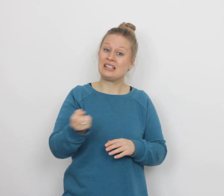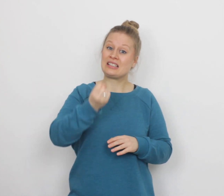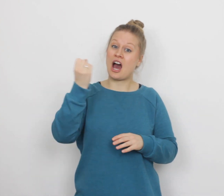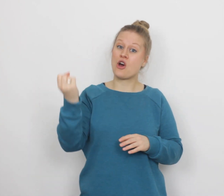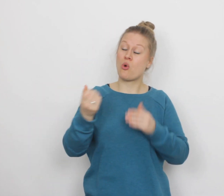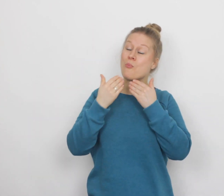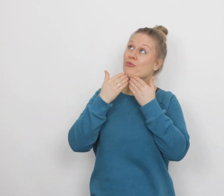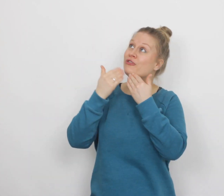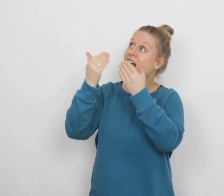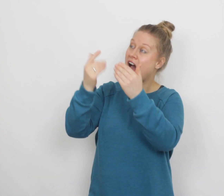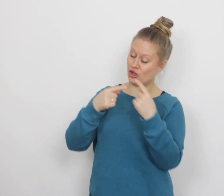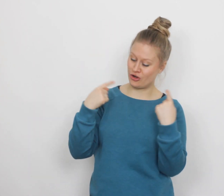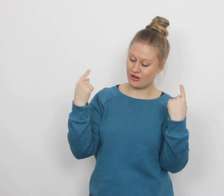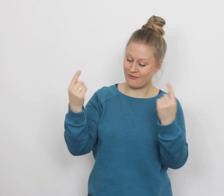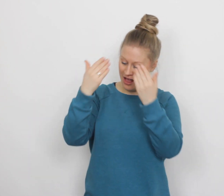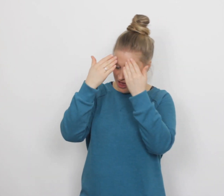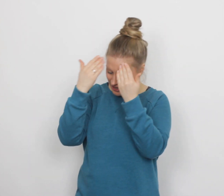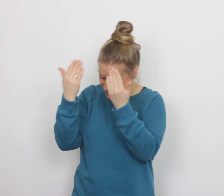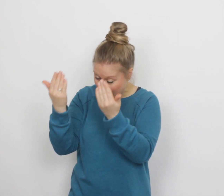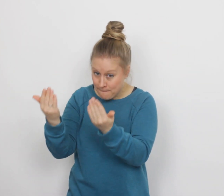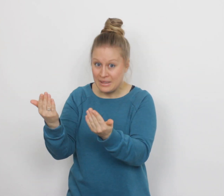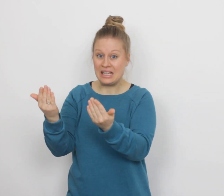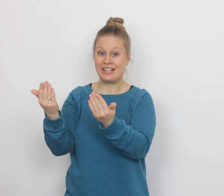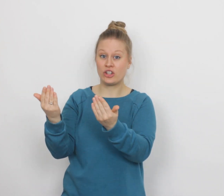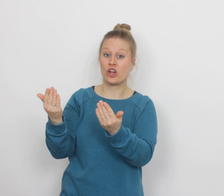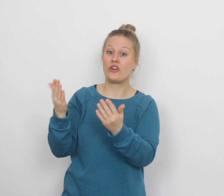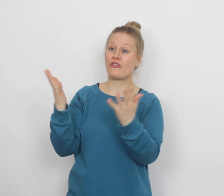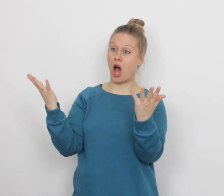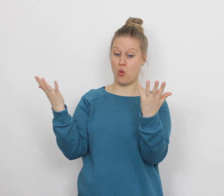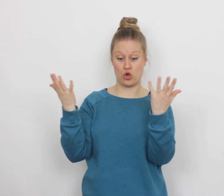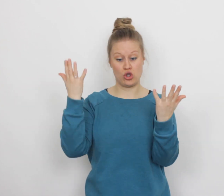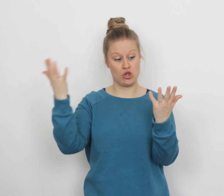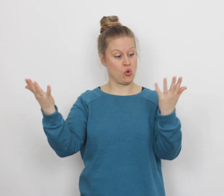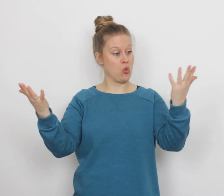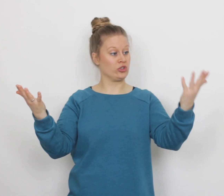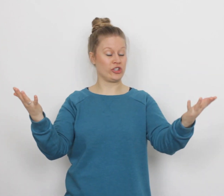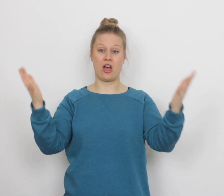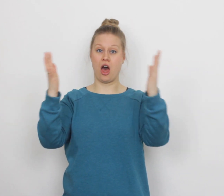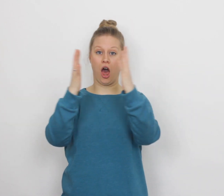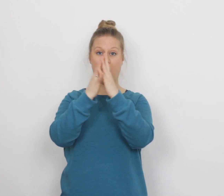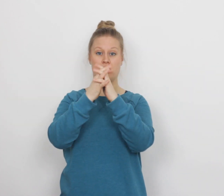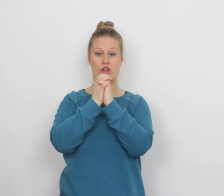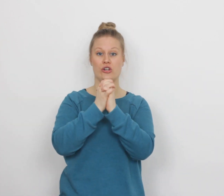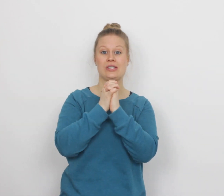Waarom vragen wij eerbiedig, vouwen onze handen